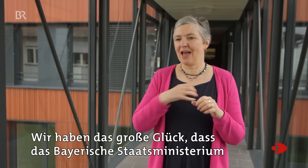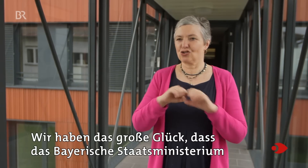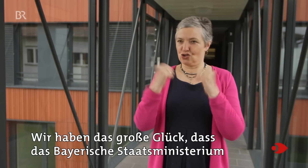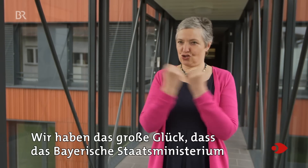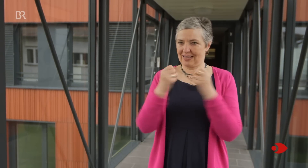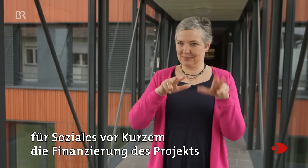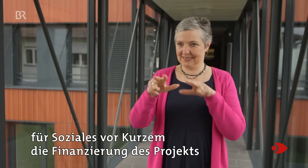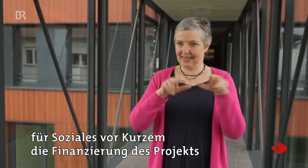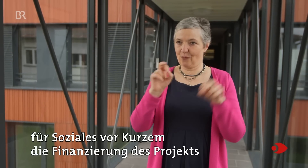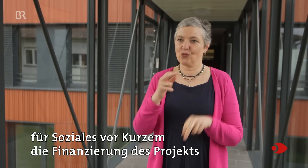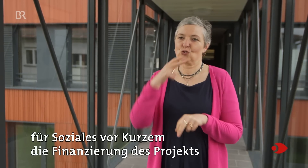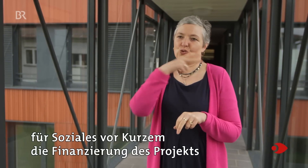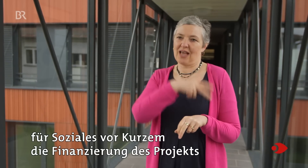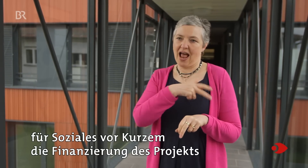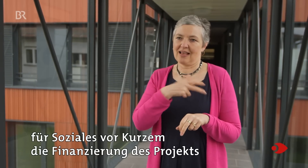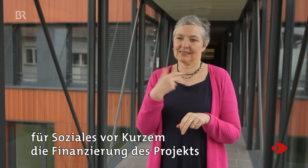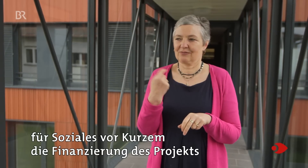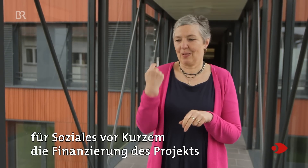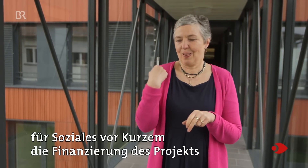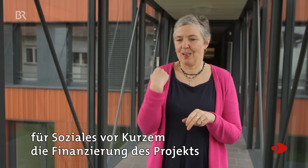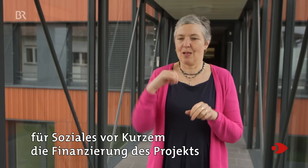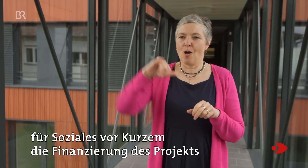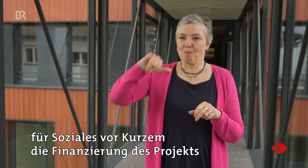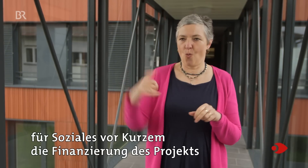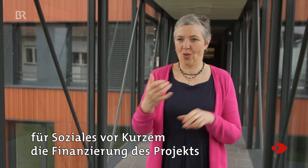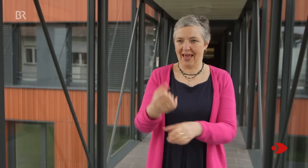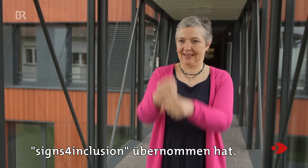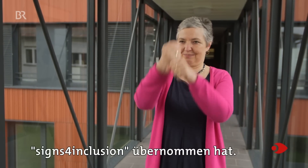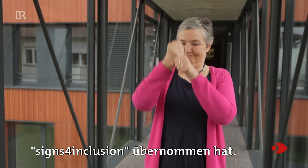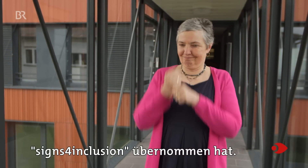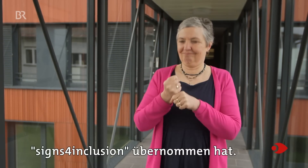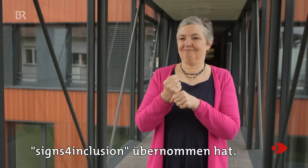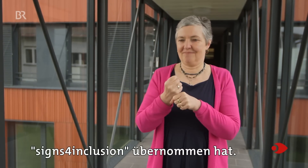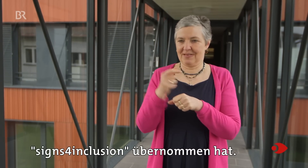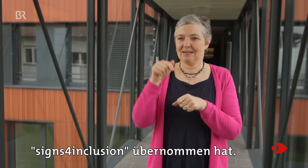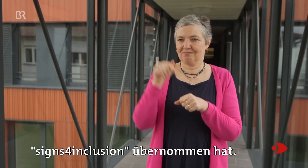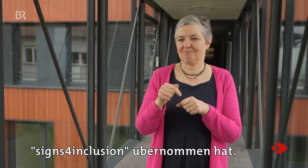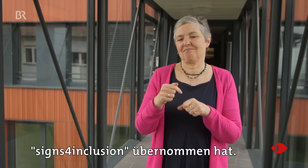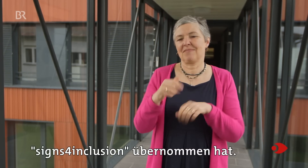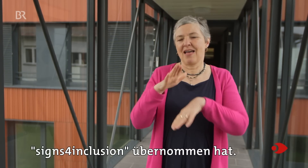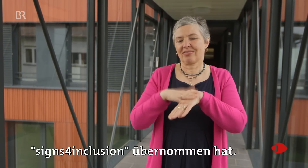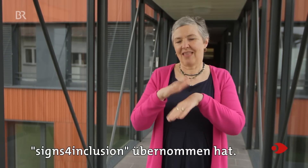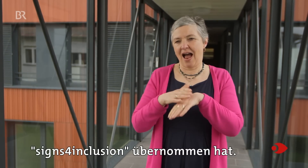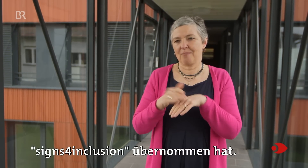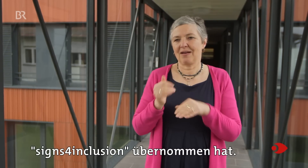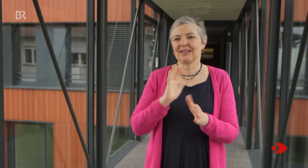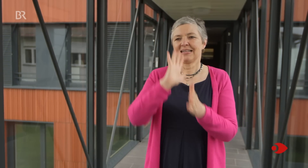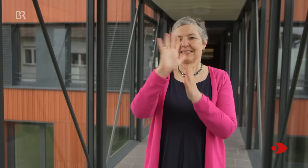Staatsministerium für Soziales vor kurzem die Finanzierung des Projekts Science for Inclusion übernommen hat.